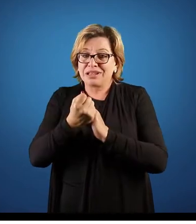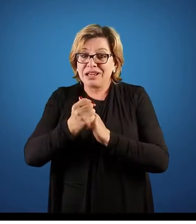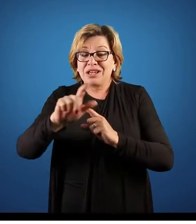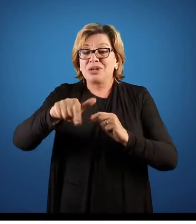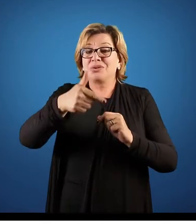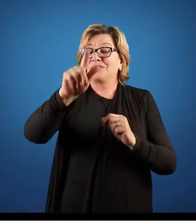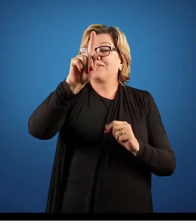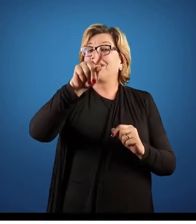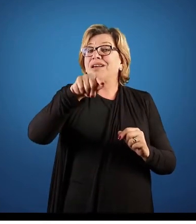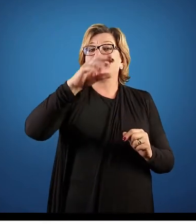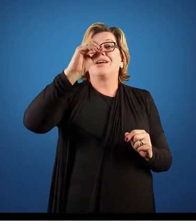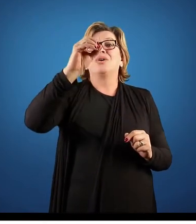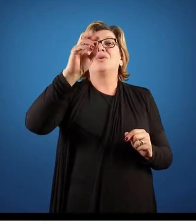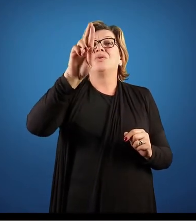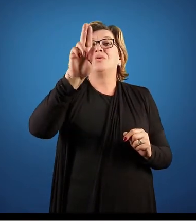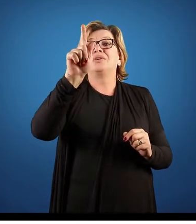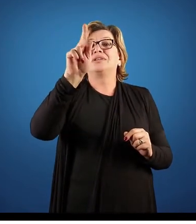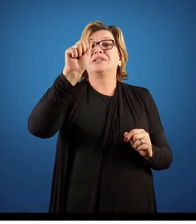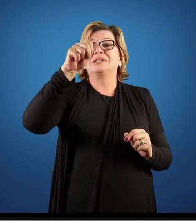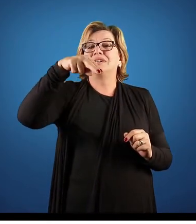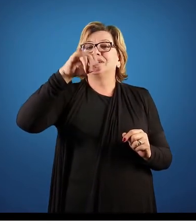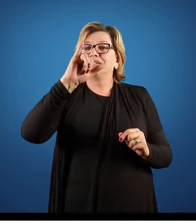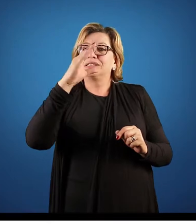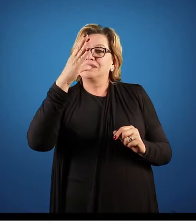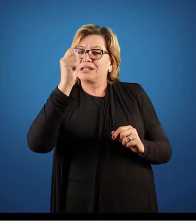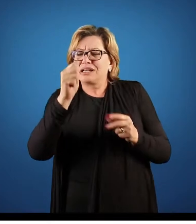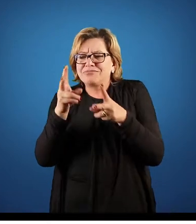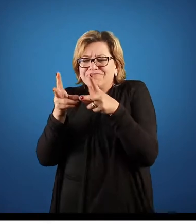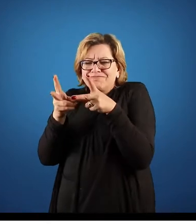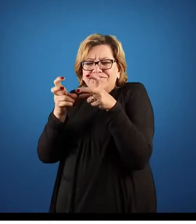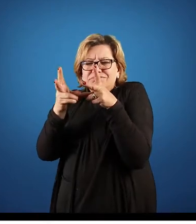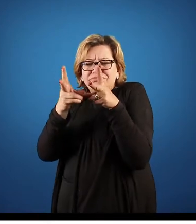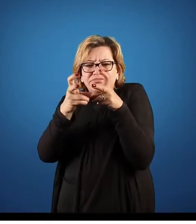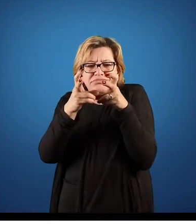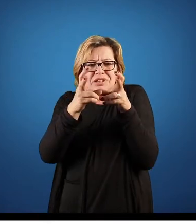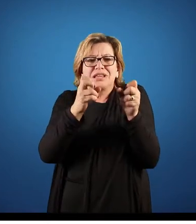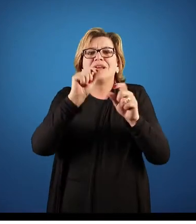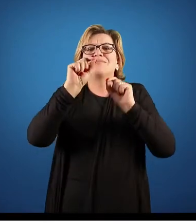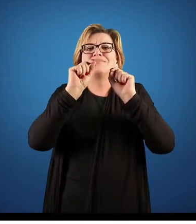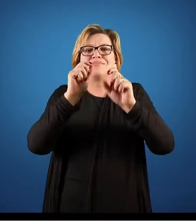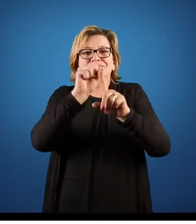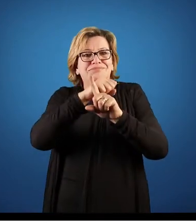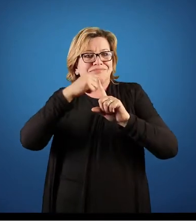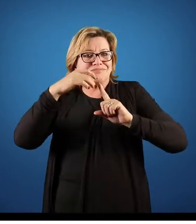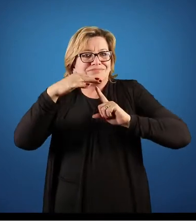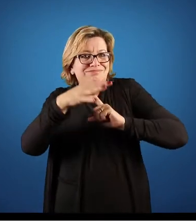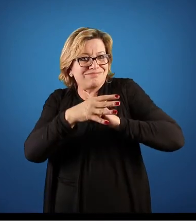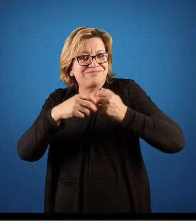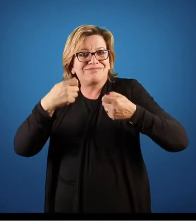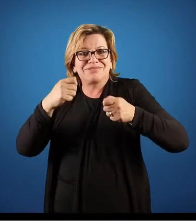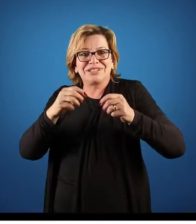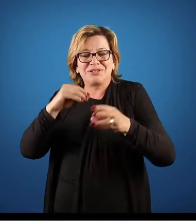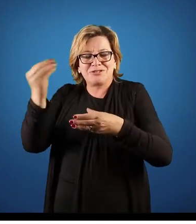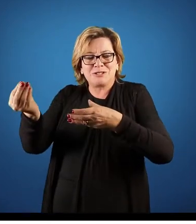Ela capta essas necessidades da sociedade e ela visualiza, internaliza essas necessidades